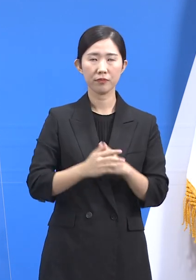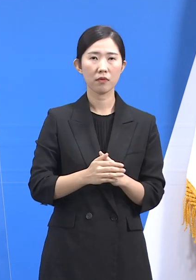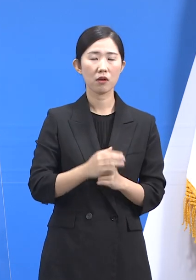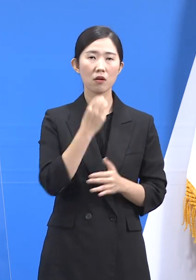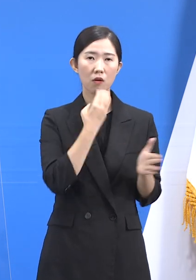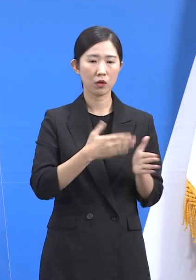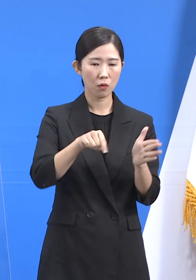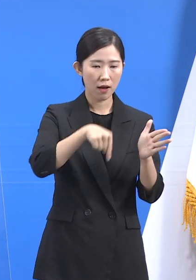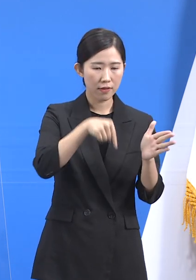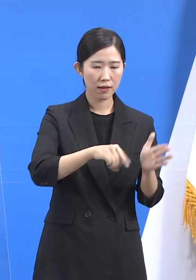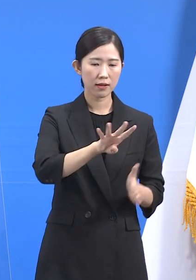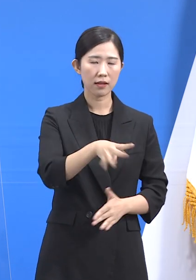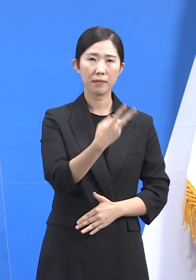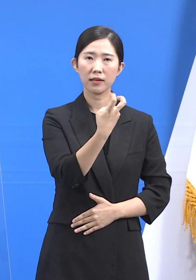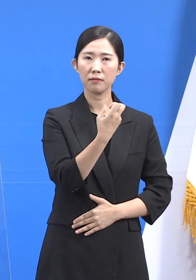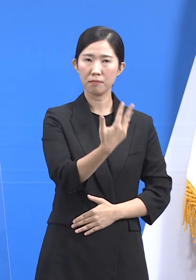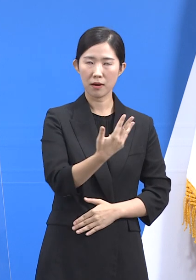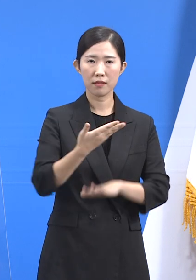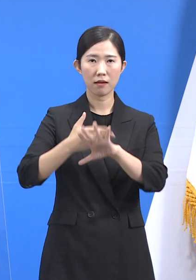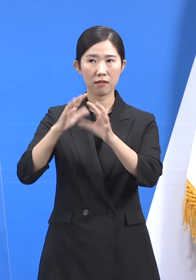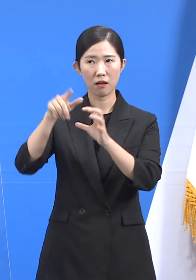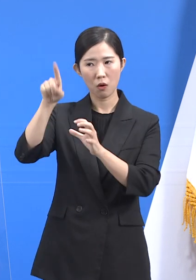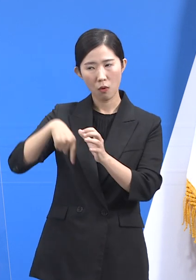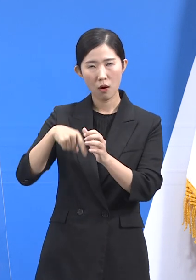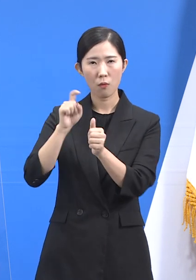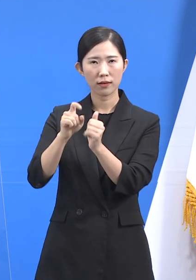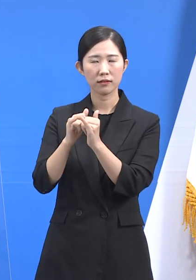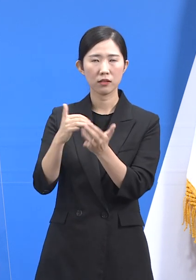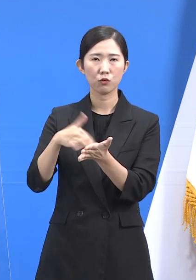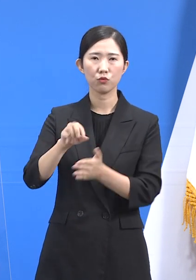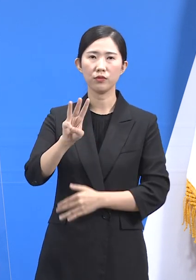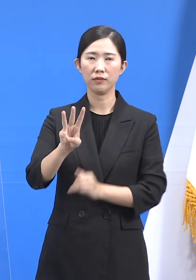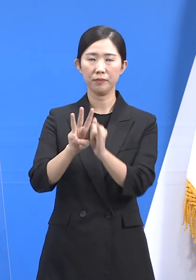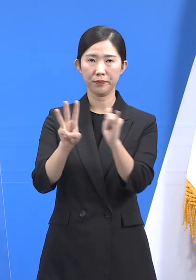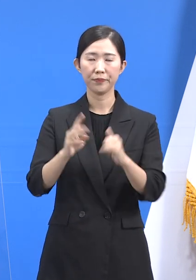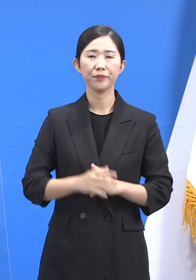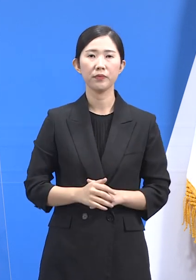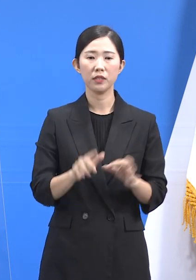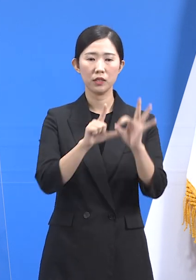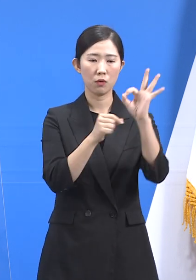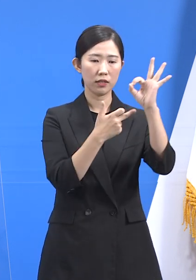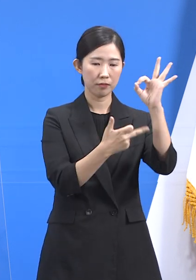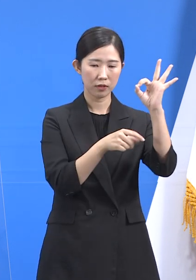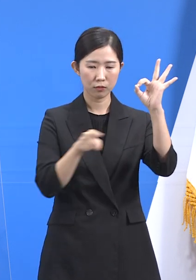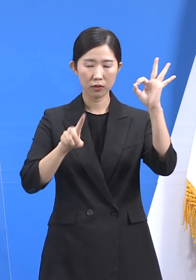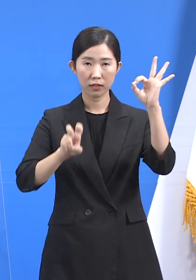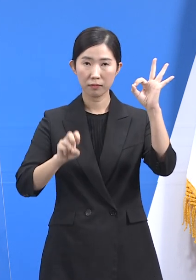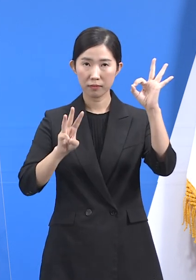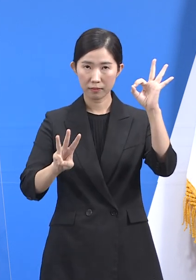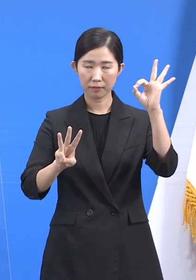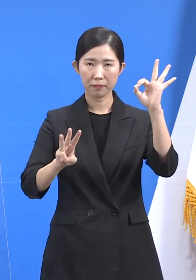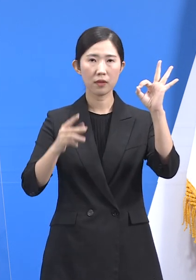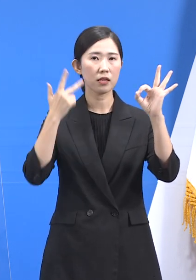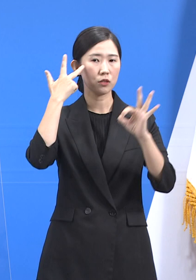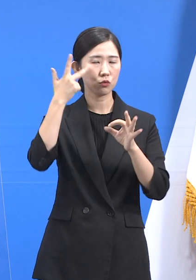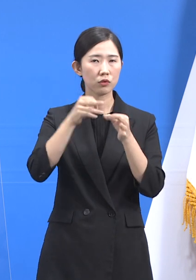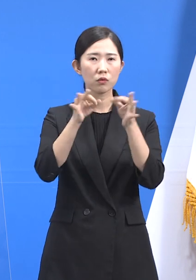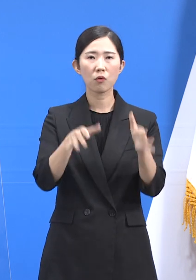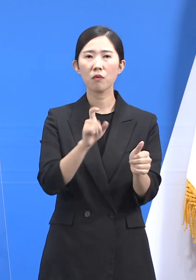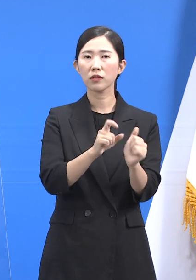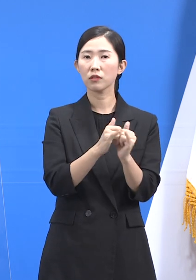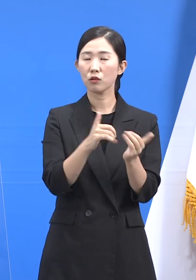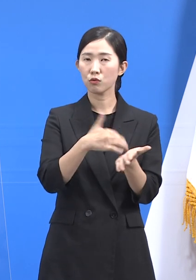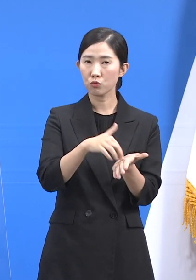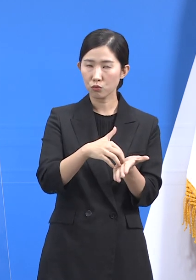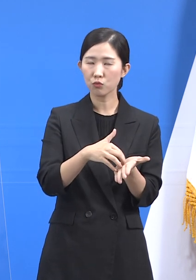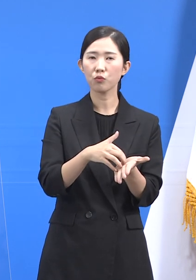발생이 428명, 해외 유입이 3명입니다. 10월 17일부터 10월 23일까지 한 주간 발생한 도내 확진자